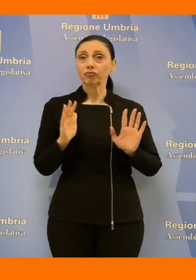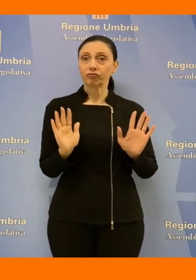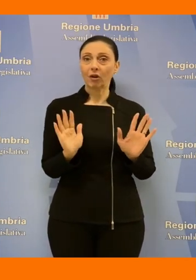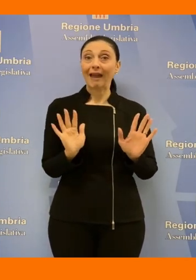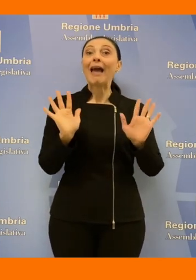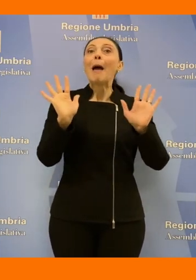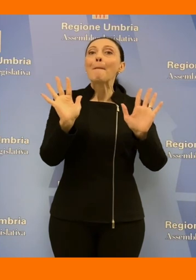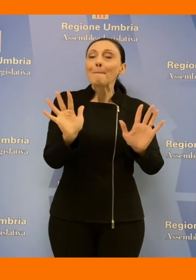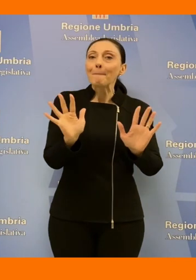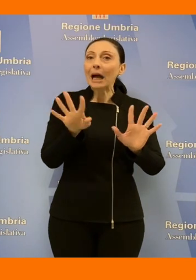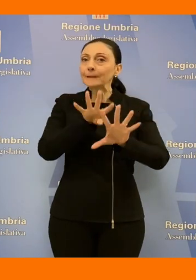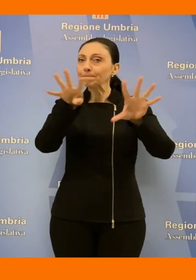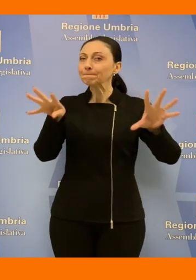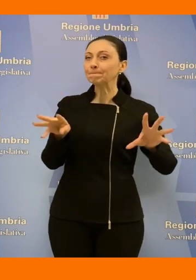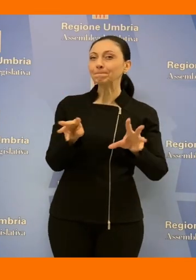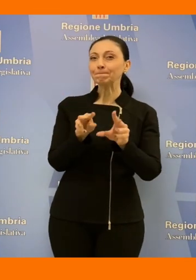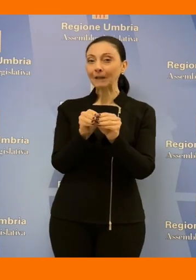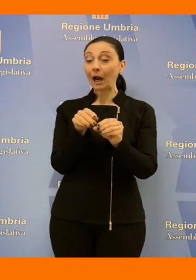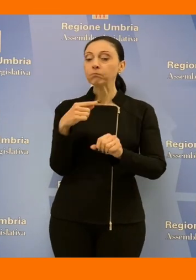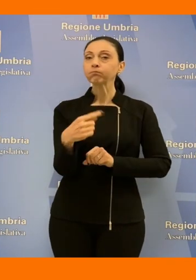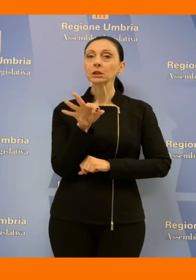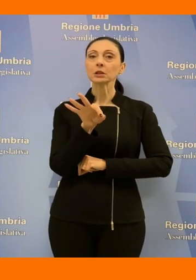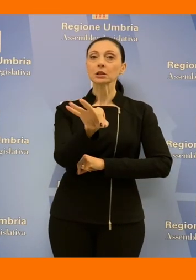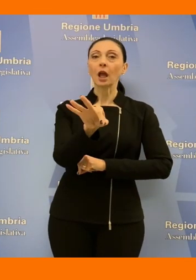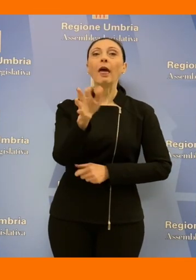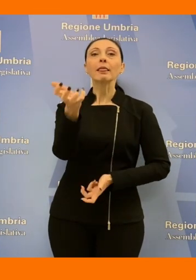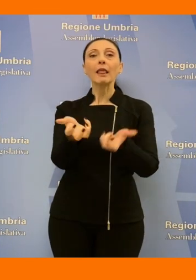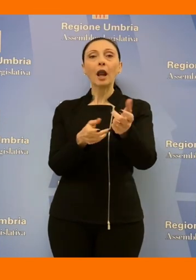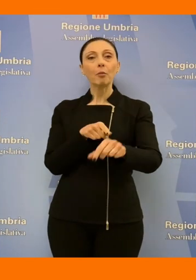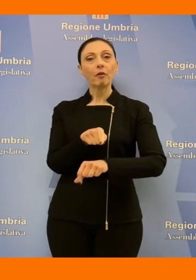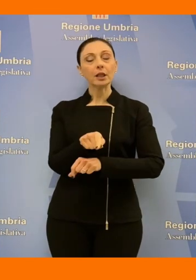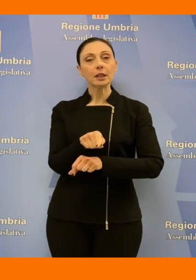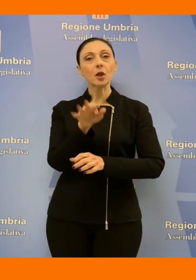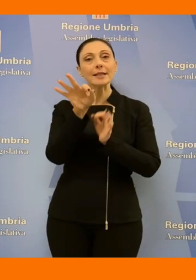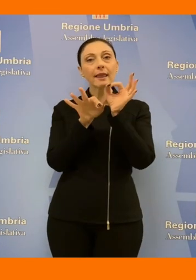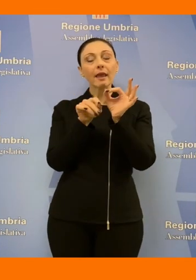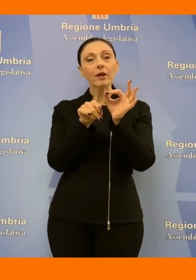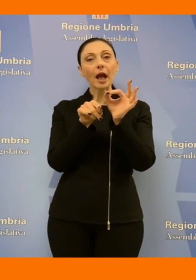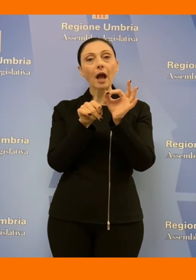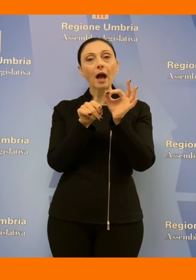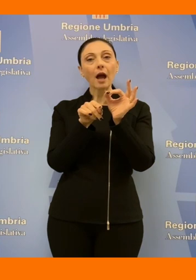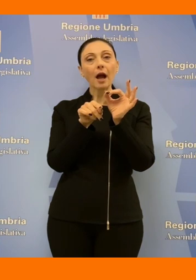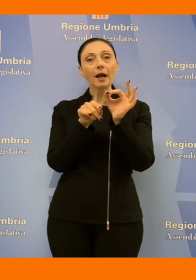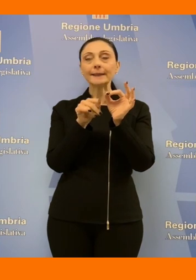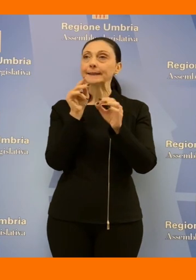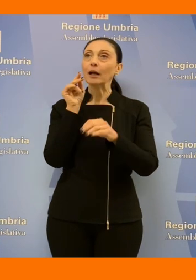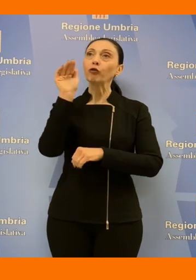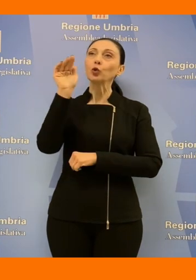ma quando si chiude il ciclo con la termovalorizzazione significa non guardare negli occhi il futuro